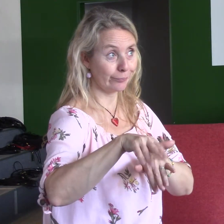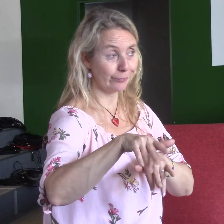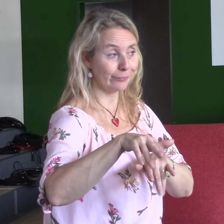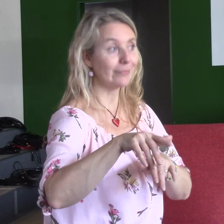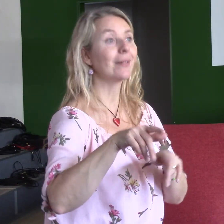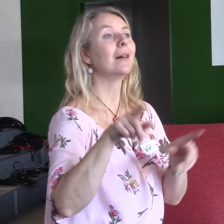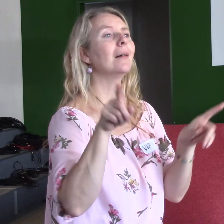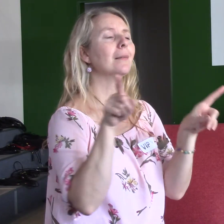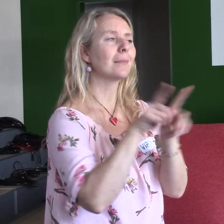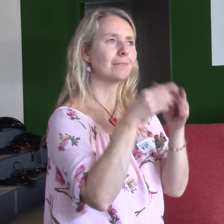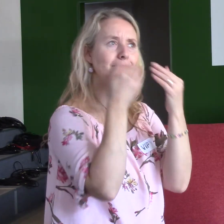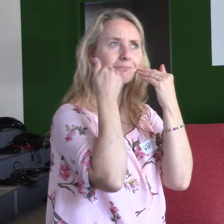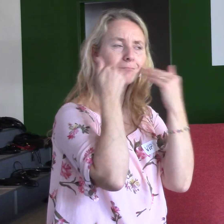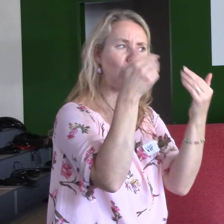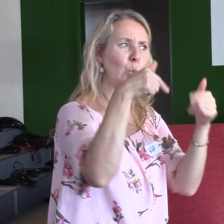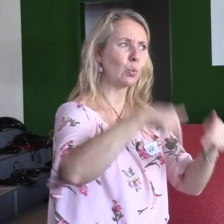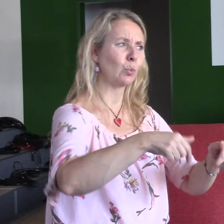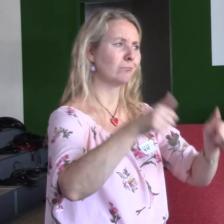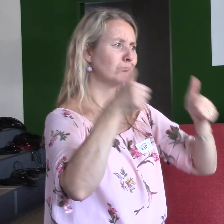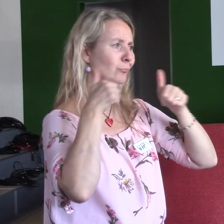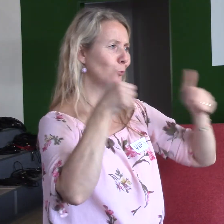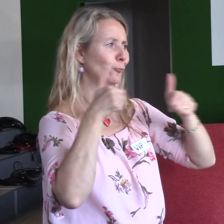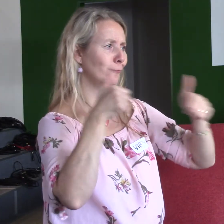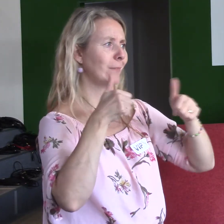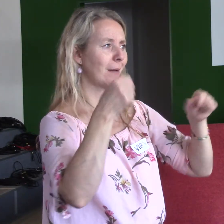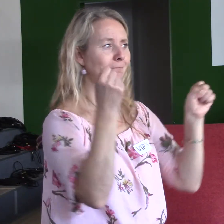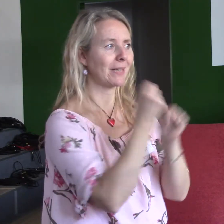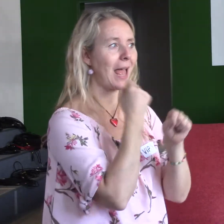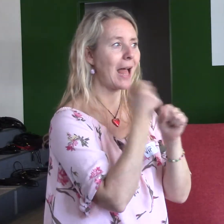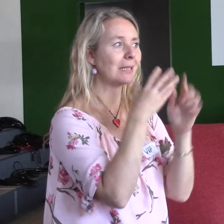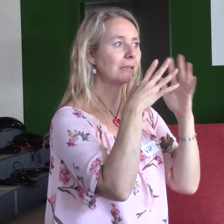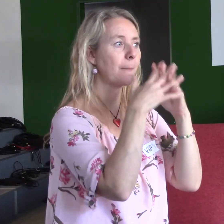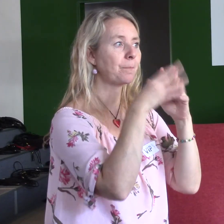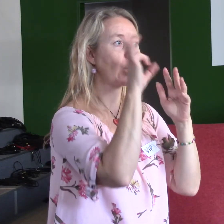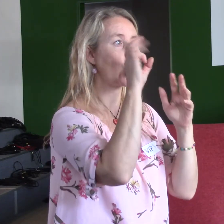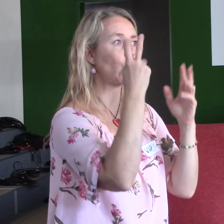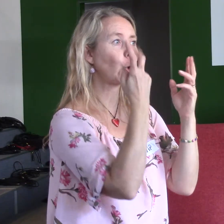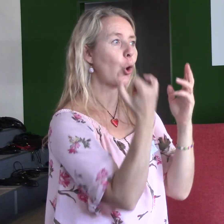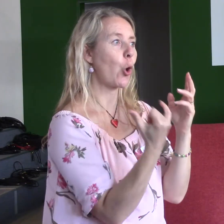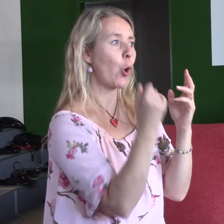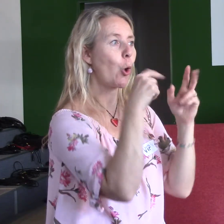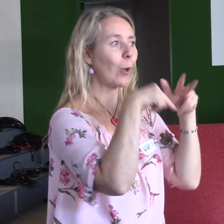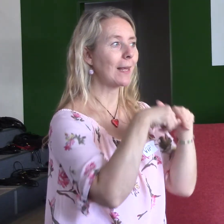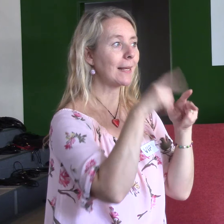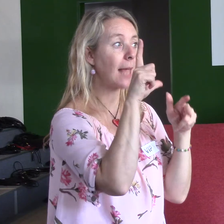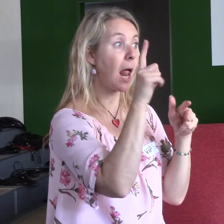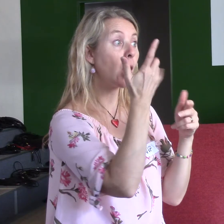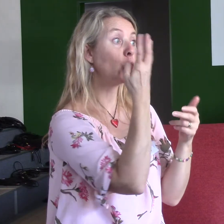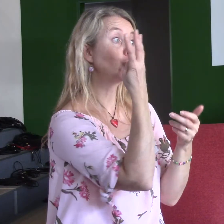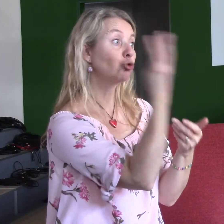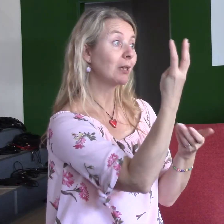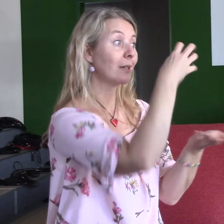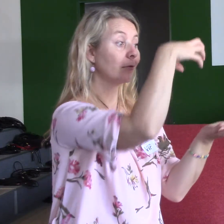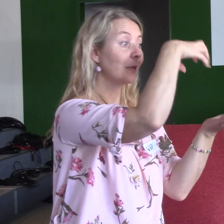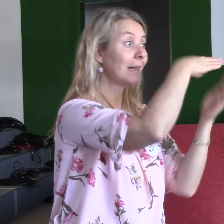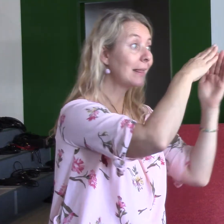děkuju za to, že tady máme skvělou práci v R.A.Rangers, kdy jsou čtyři tábory přes let,